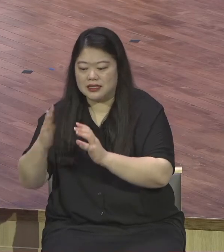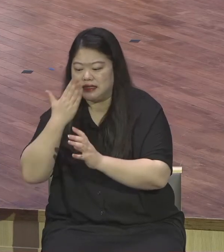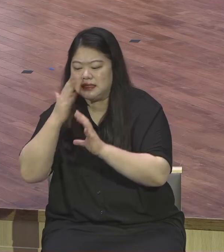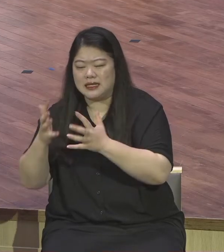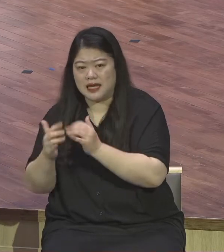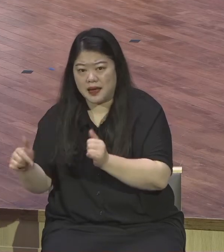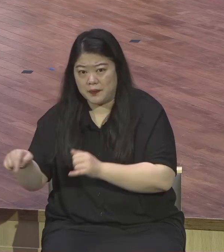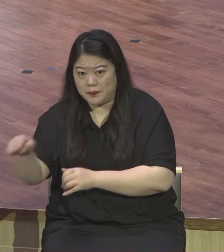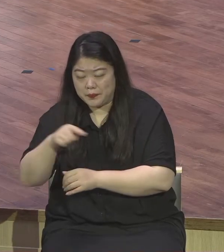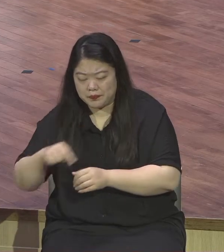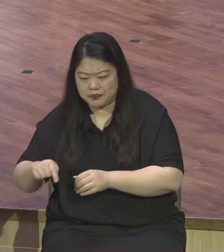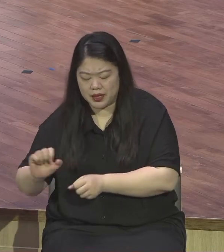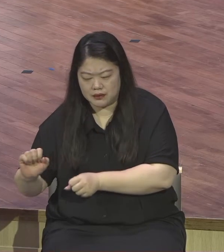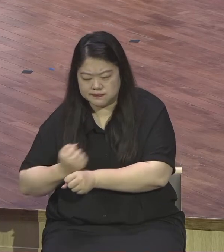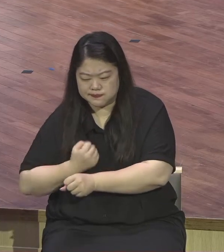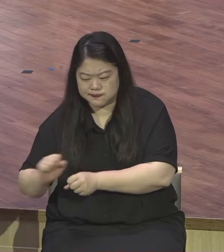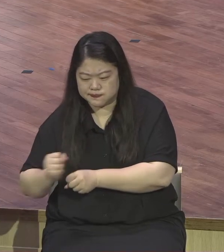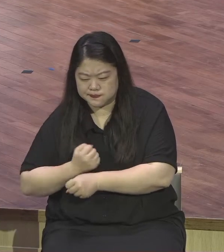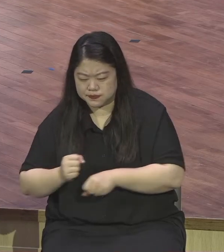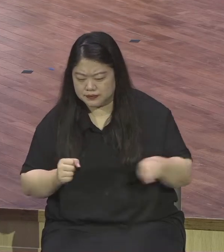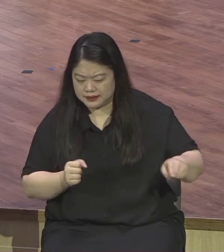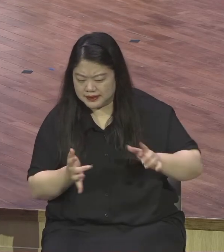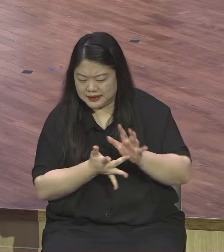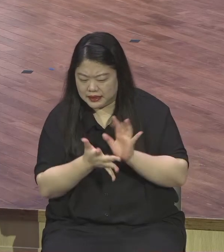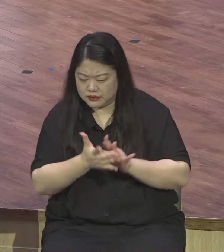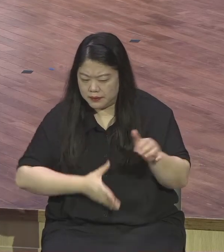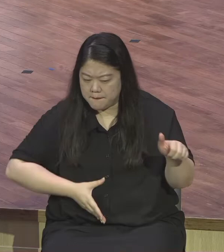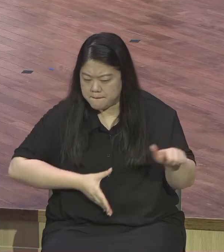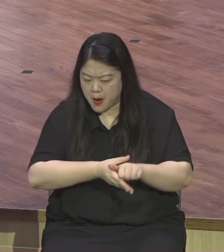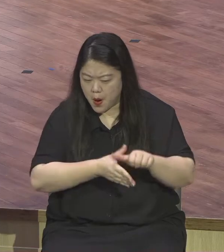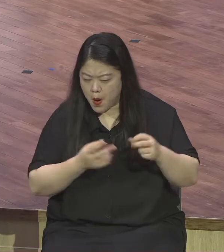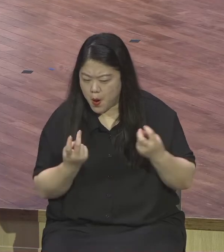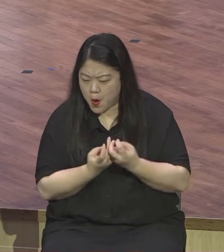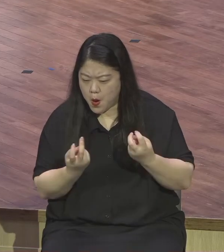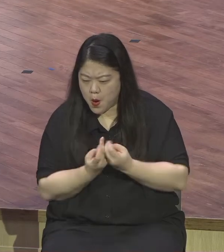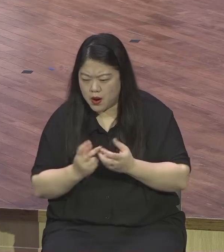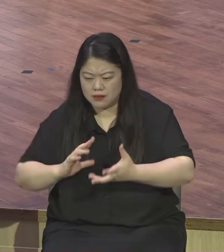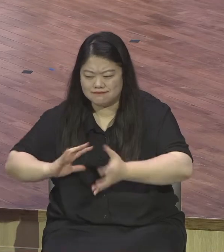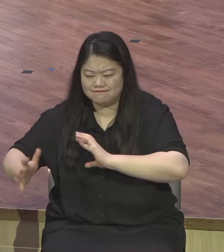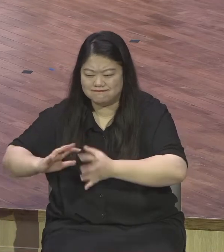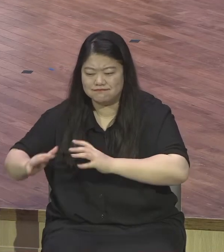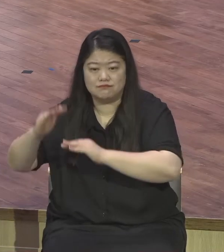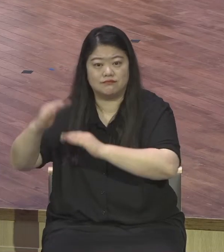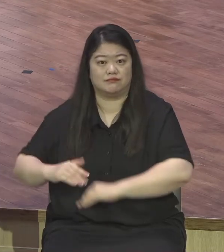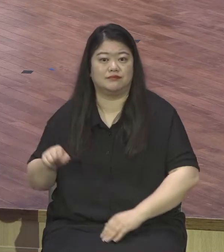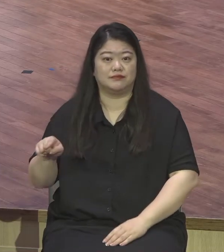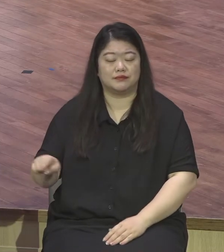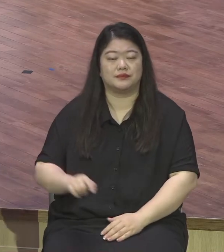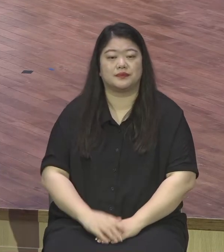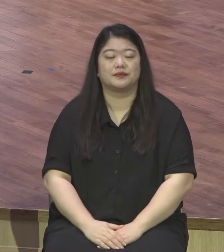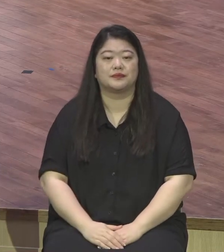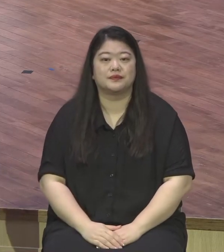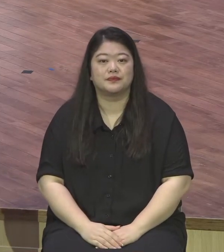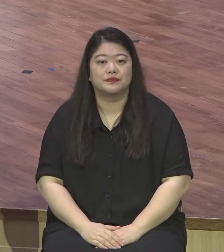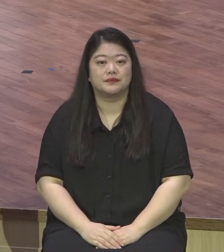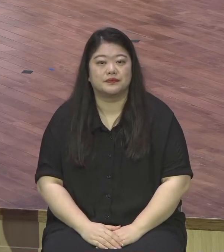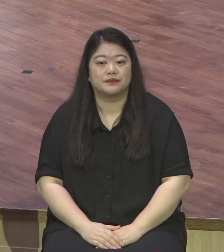의논을 하는 장면이 시작됩니다. 2절에 보면 너희가 아는 바와 같이